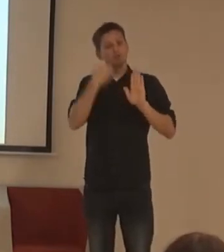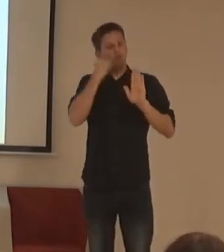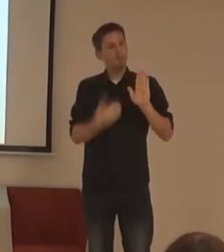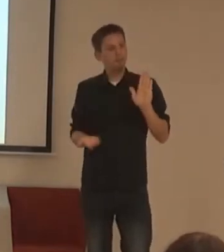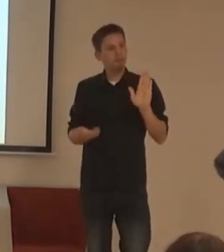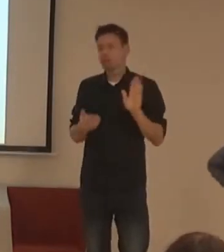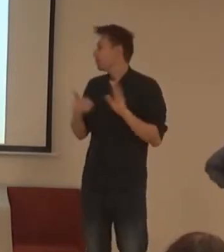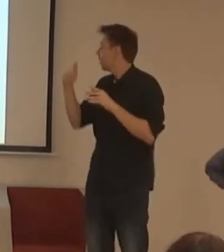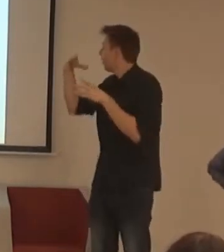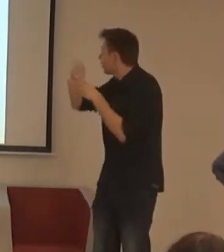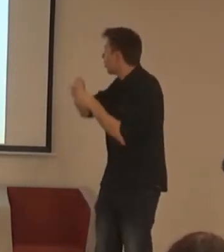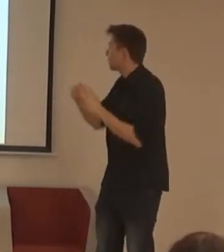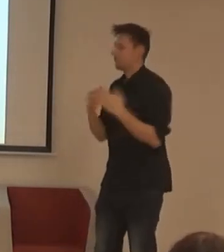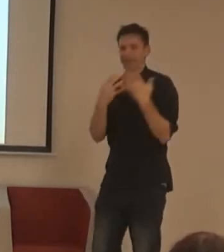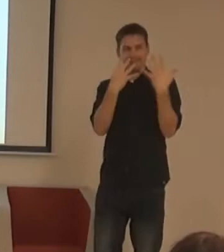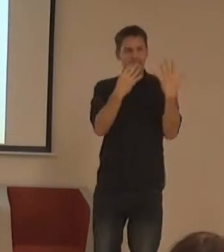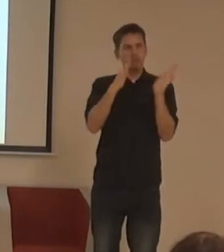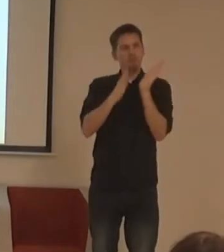hvězdička do a l.